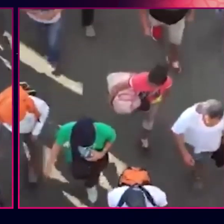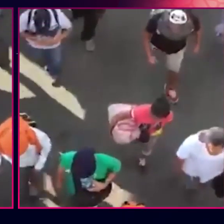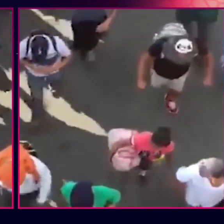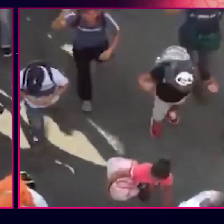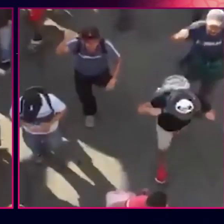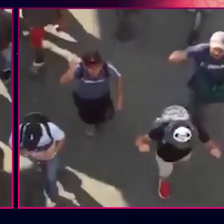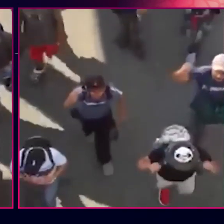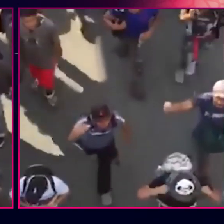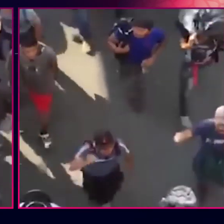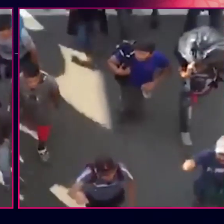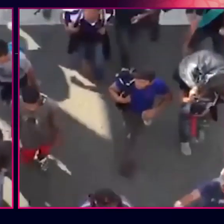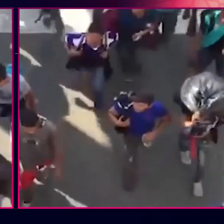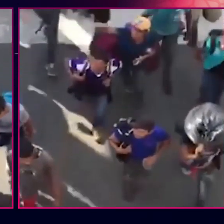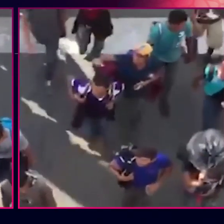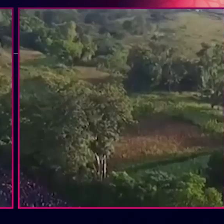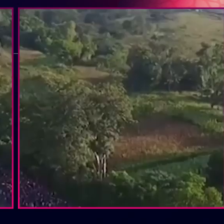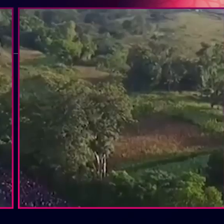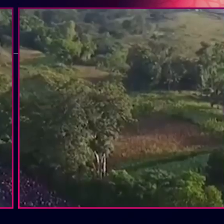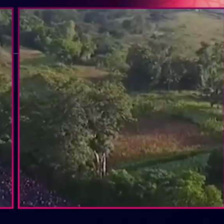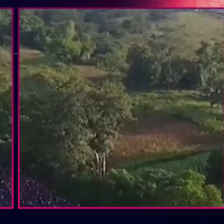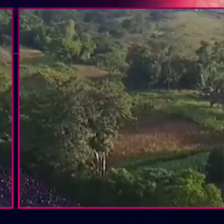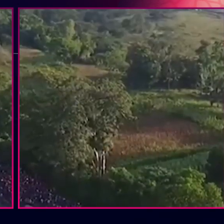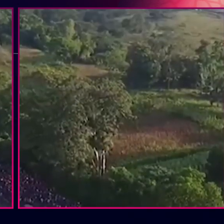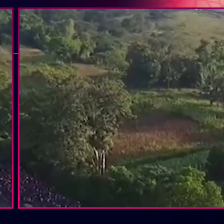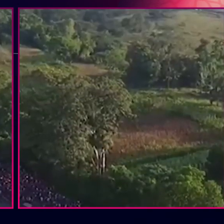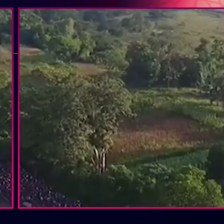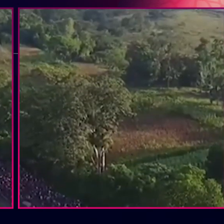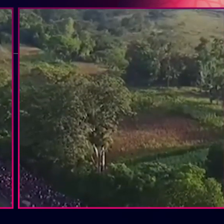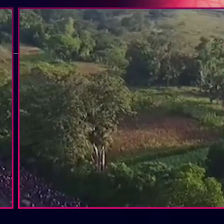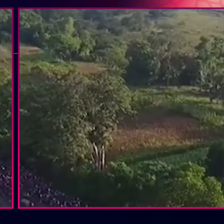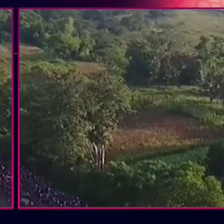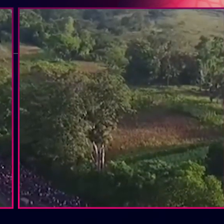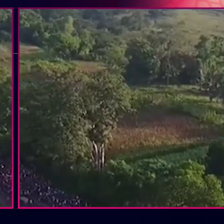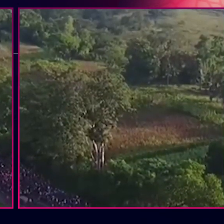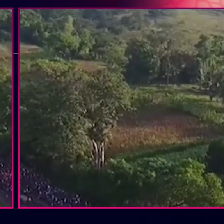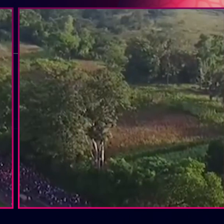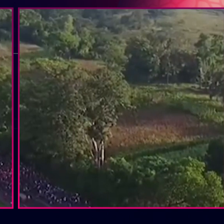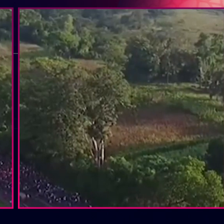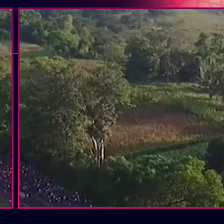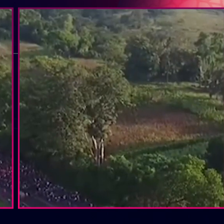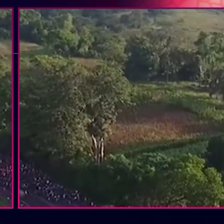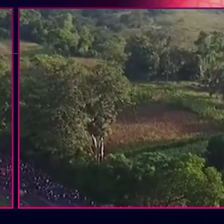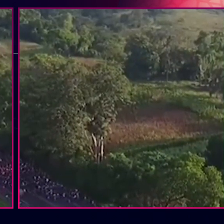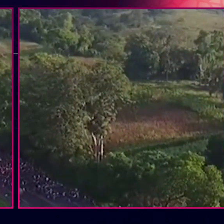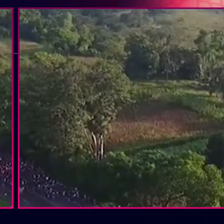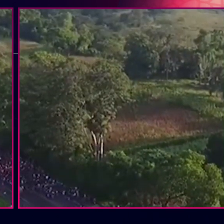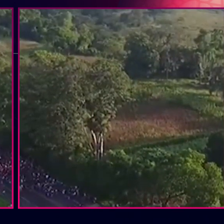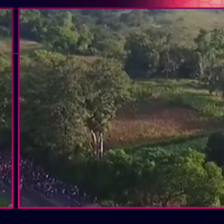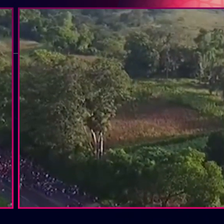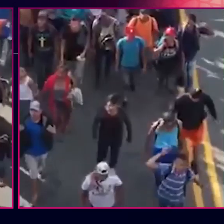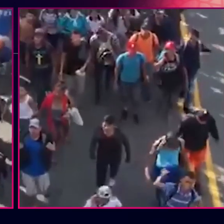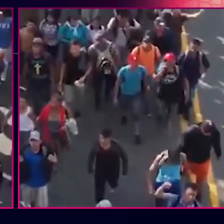bitartean. Eta horrek azaltzen du, orain, azte batzuk milaka